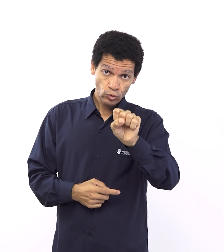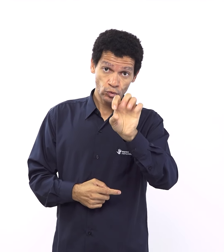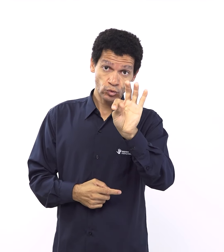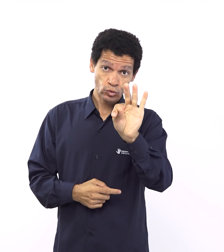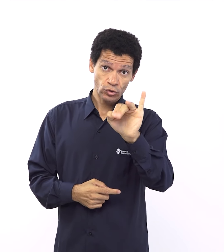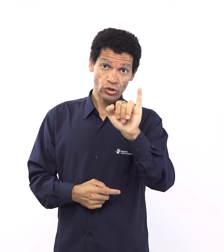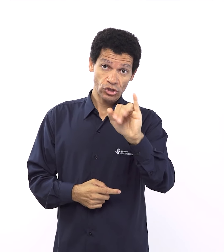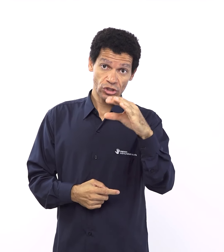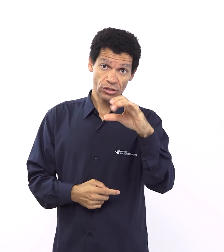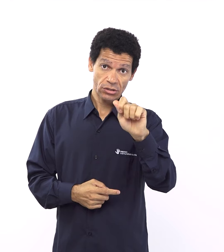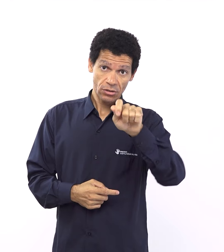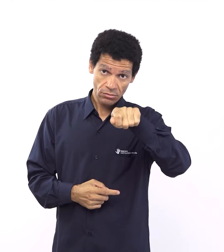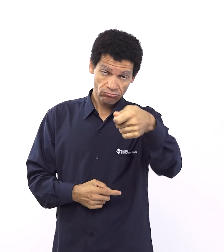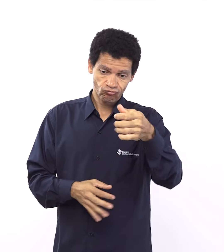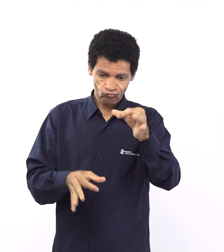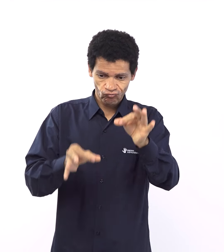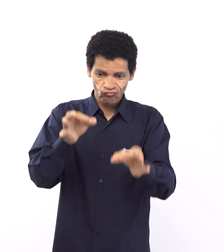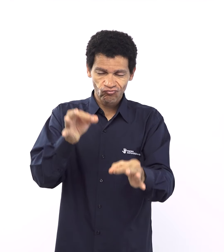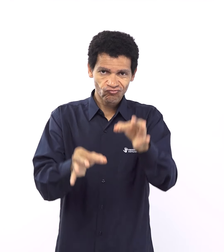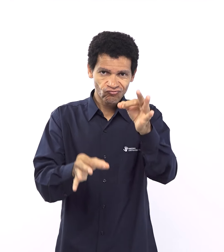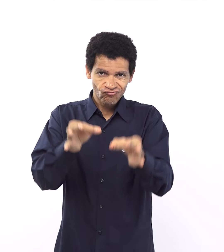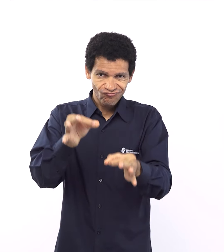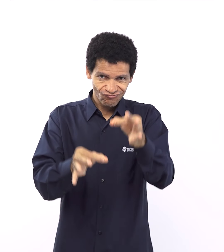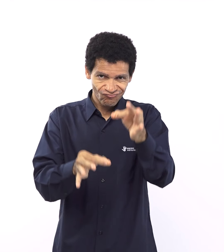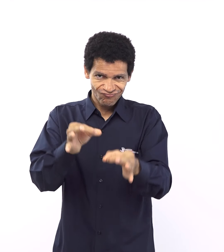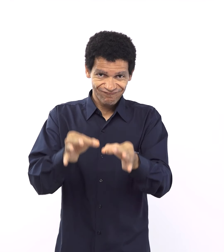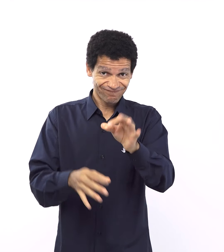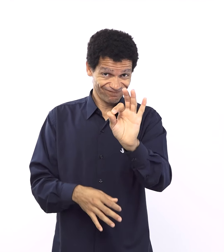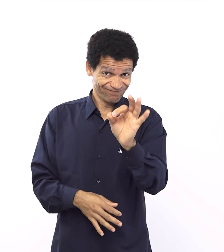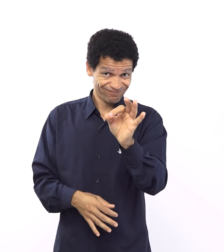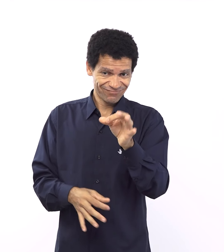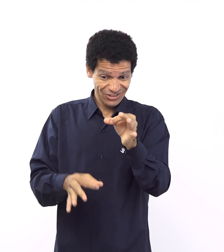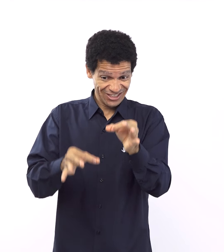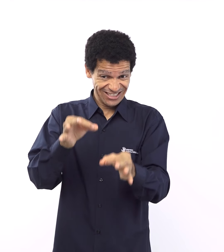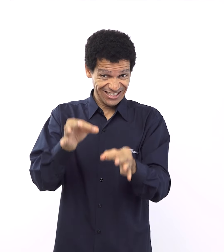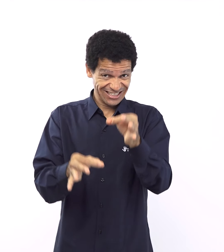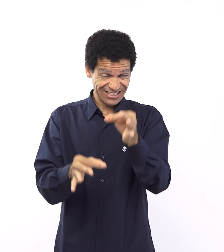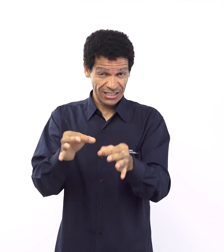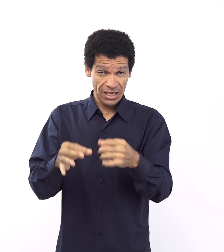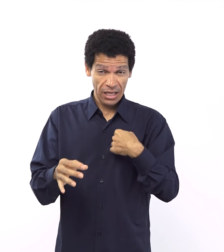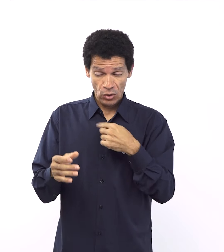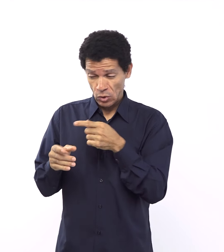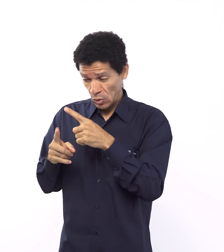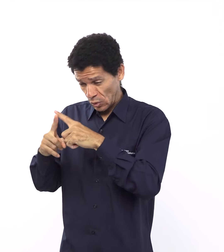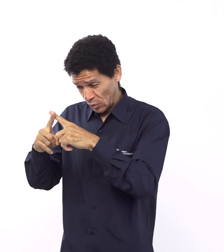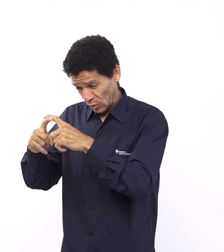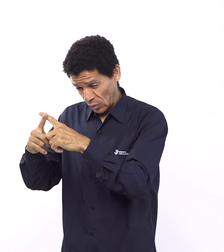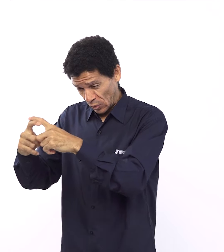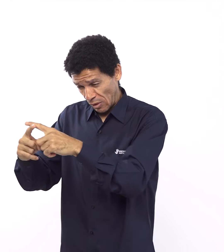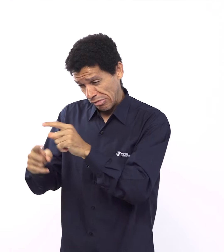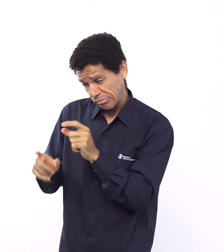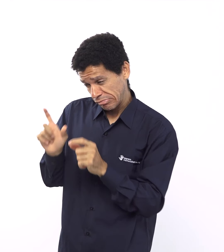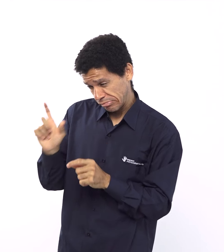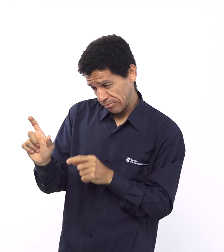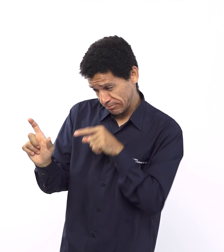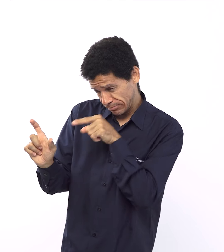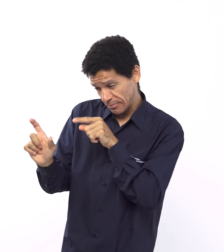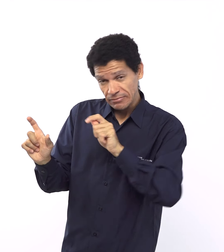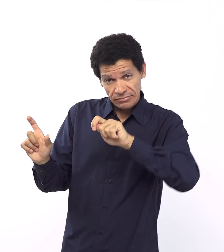impecável, mas ele era um homem que promovia justiça, uma justiça coletiva, relacional, social, e ele acha graça diante de Deus